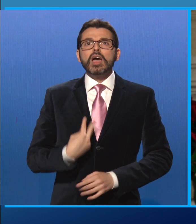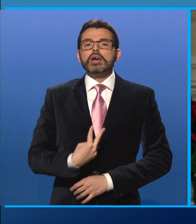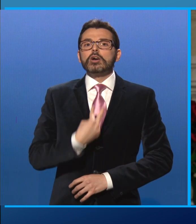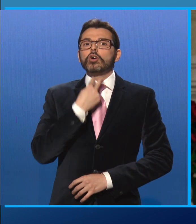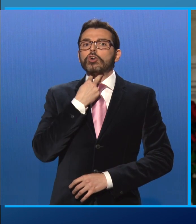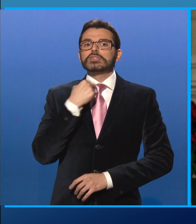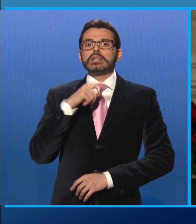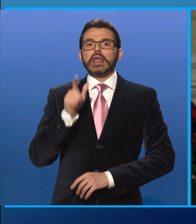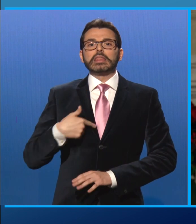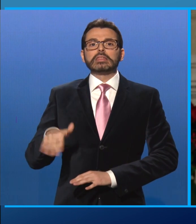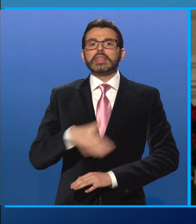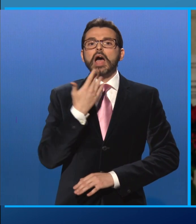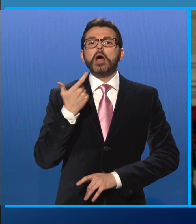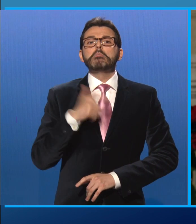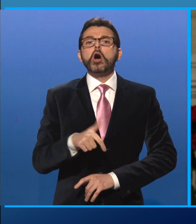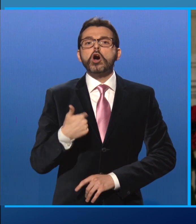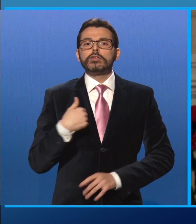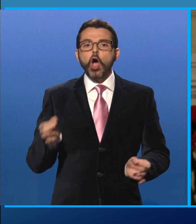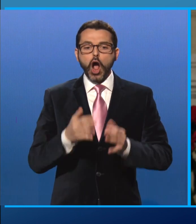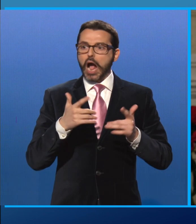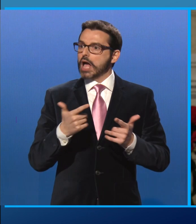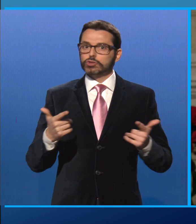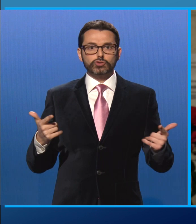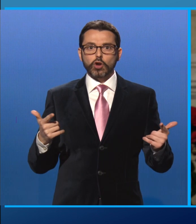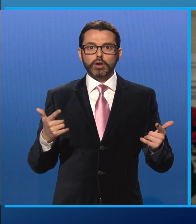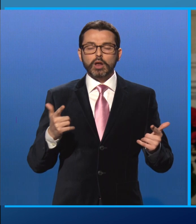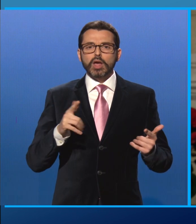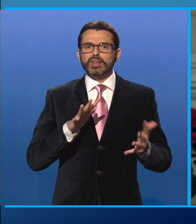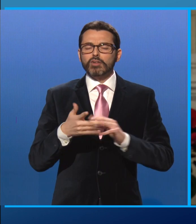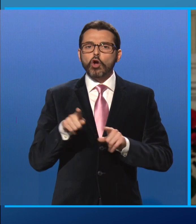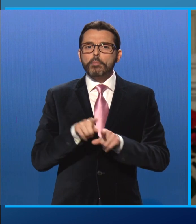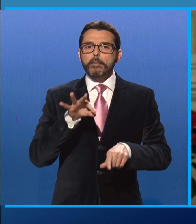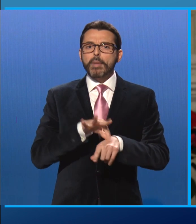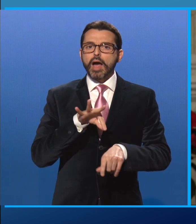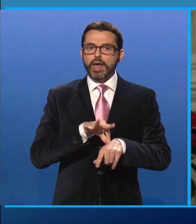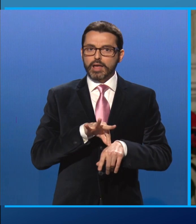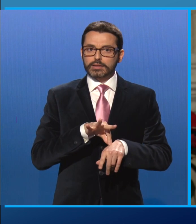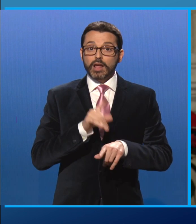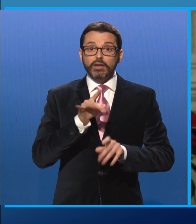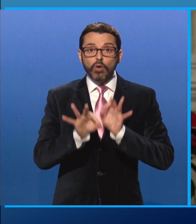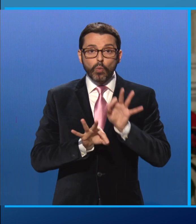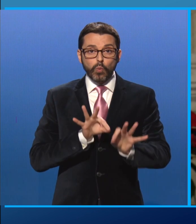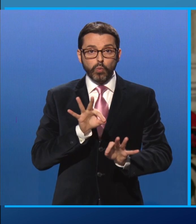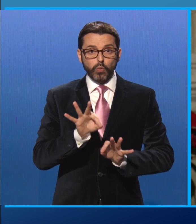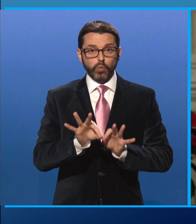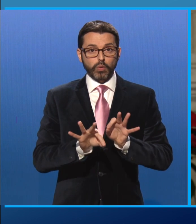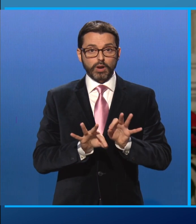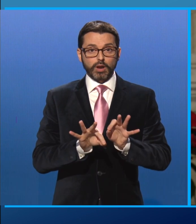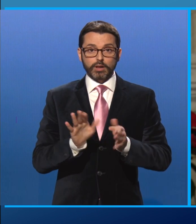per mancanza di occasioni, si è di fronte a una patologia cui bisogna porre rimedio. I giovani che